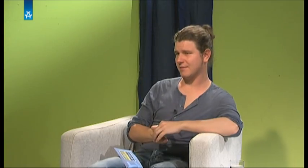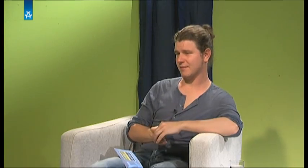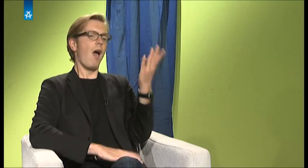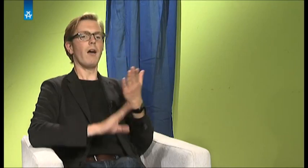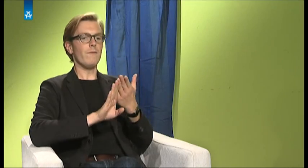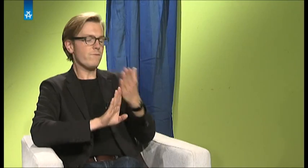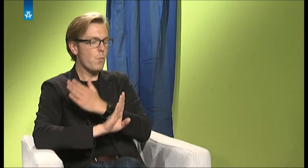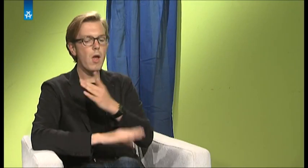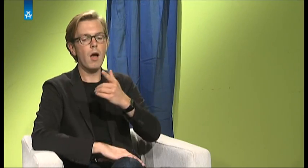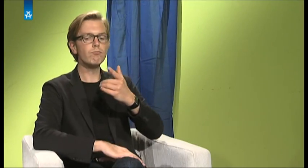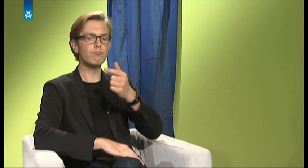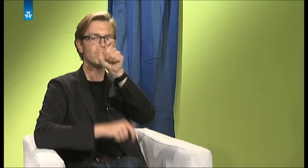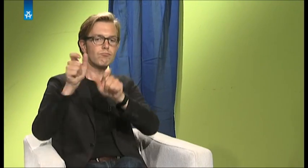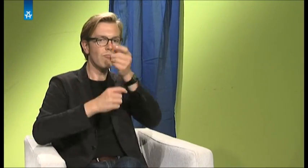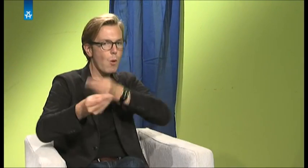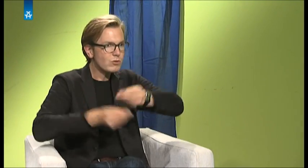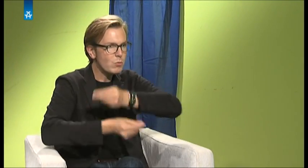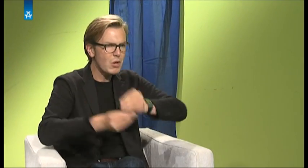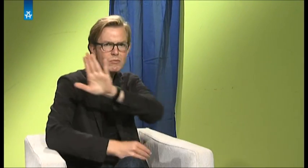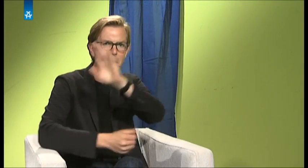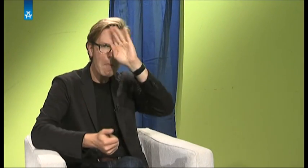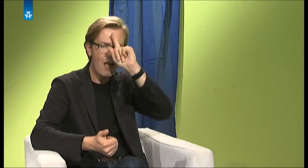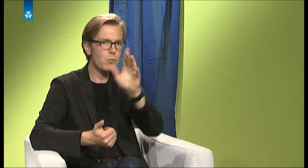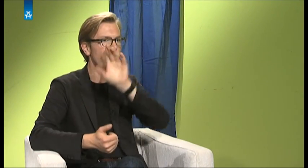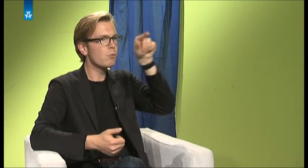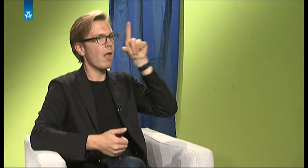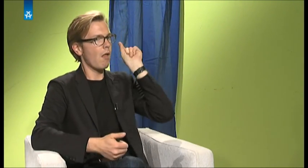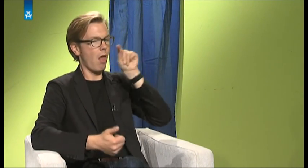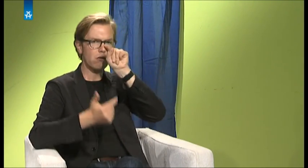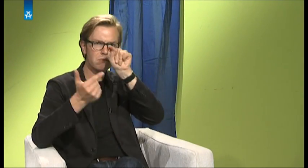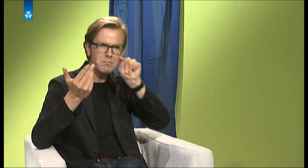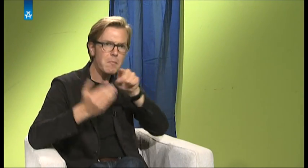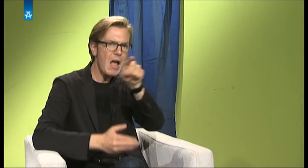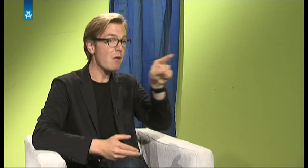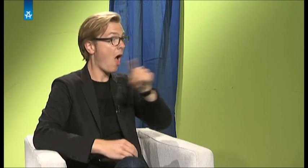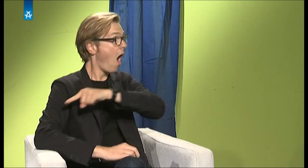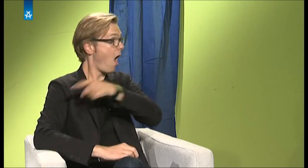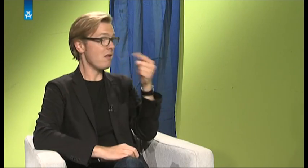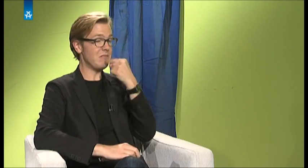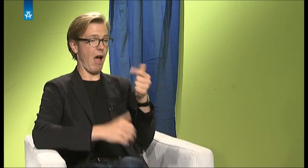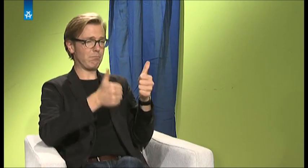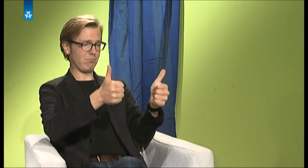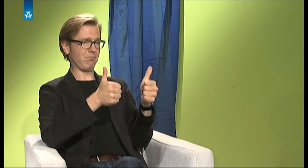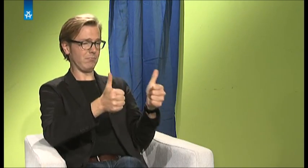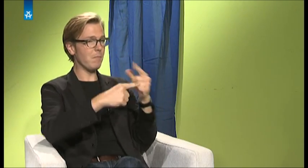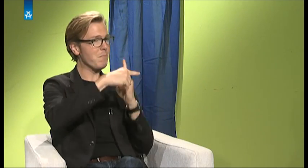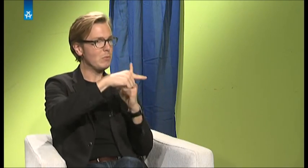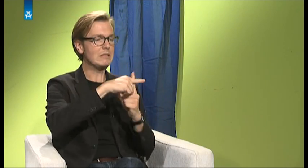Ich habe mich vorher mit vielen Leuten irgendwie ausgetauscht über ihre Meinung von Gallaudet und alle haben ein total positives Bild